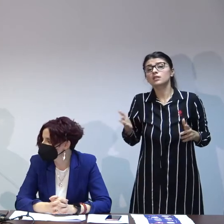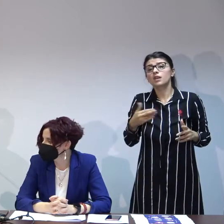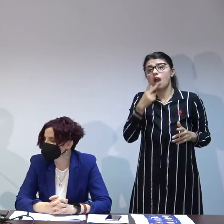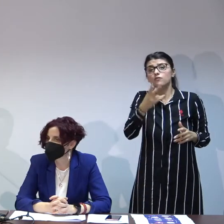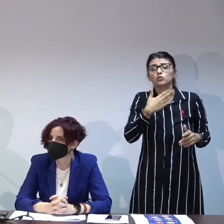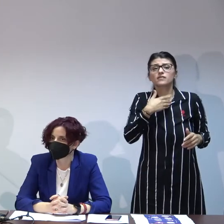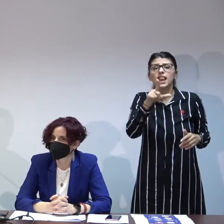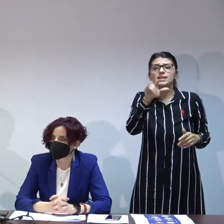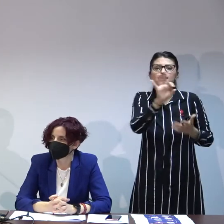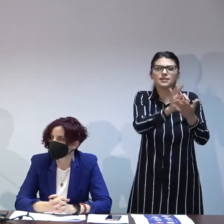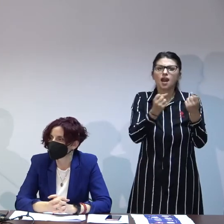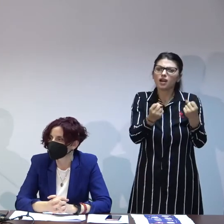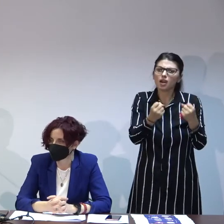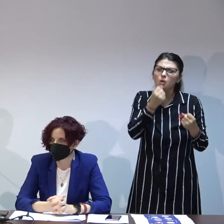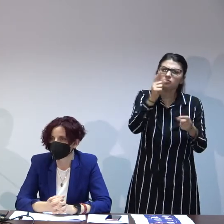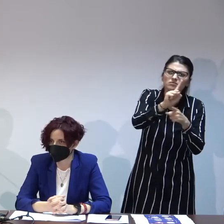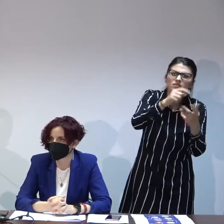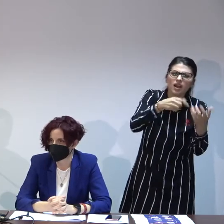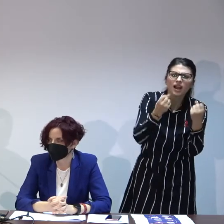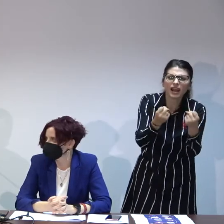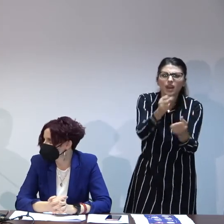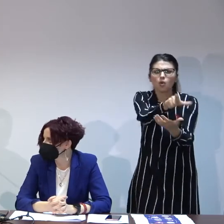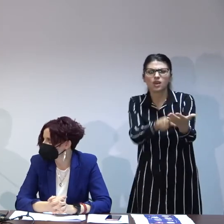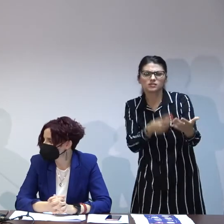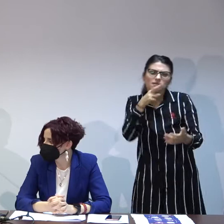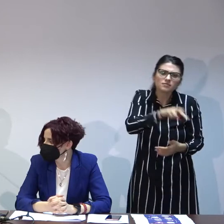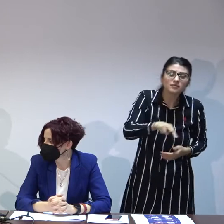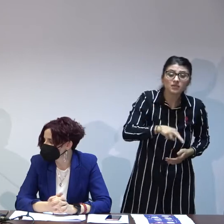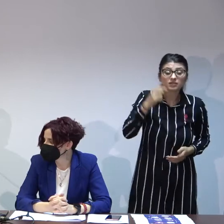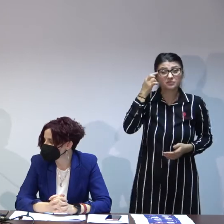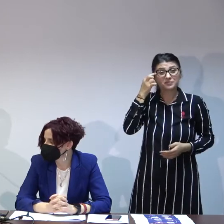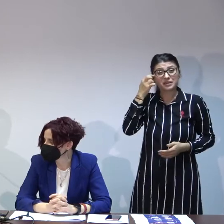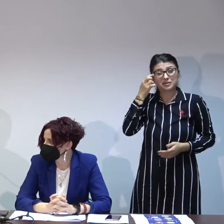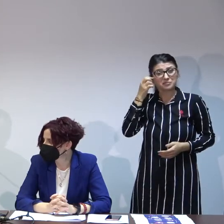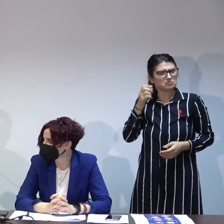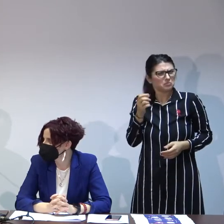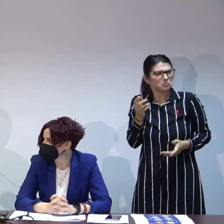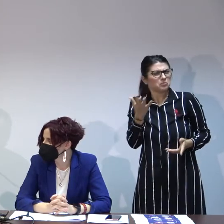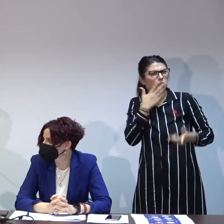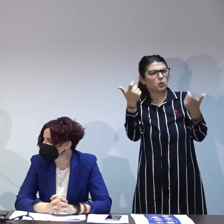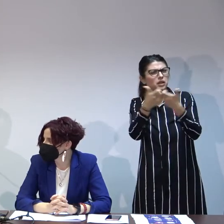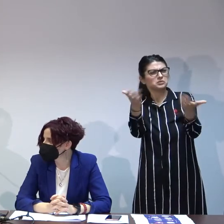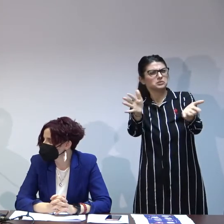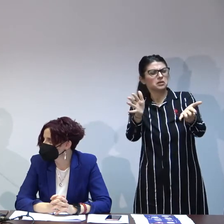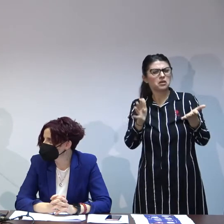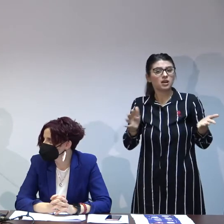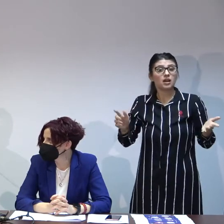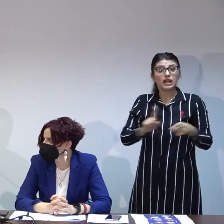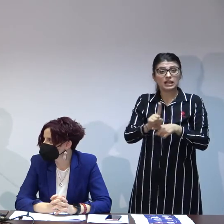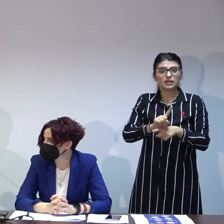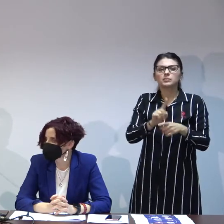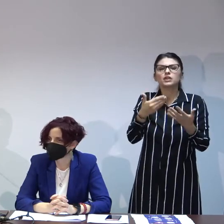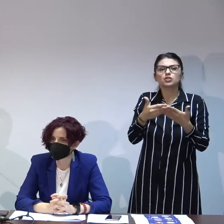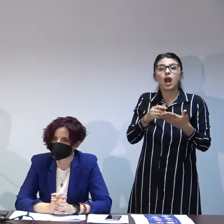de copii greu adoptabil acum eu cred că e nefericit numele lista de copii greu adoptabil sunt greu adoptabil au două criterii 3 luni nu intră în